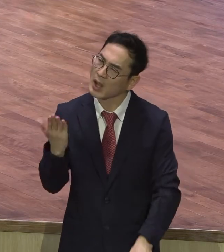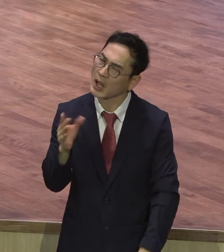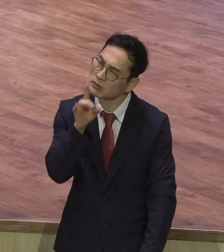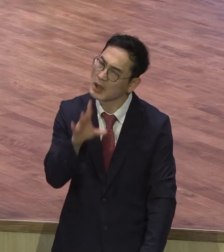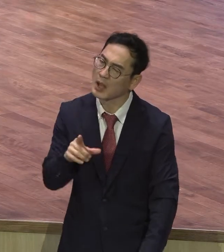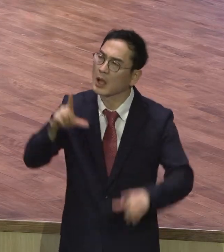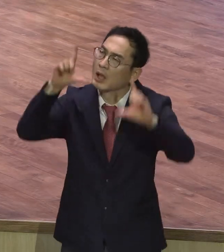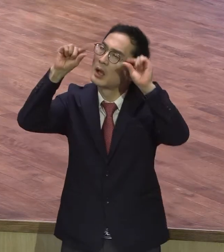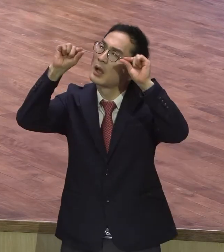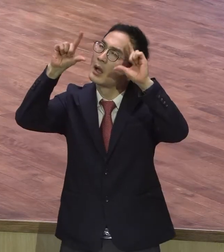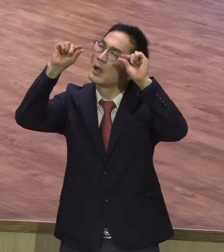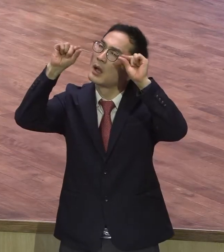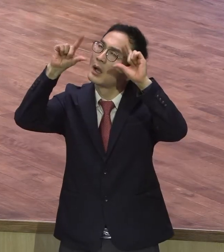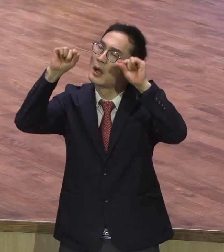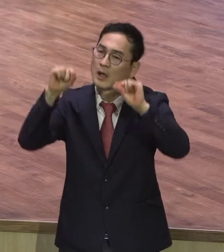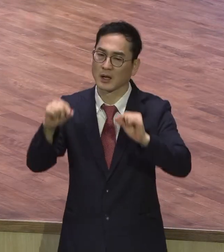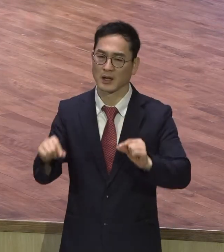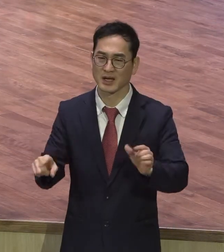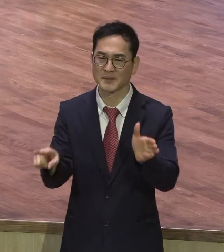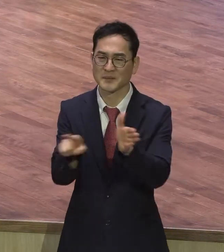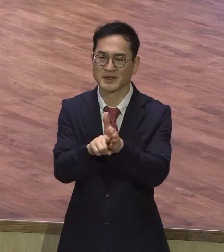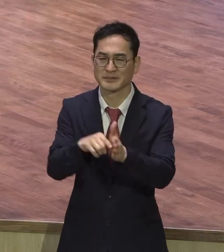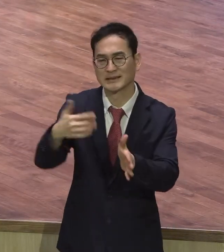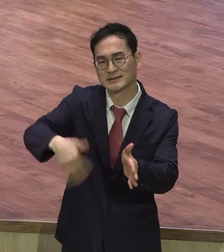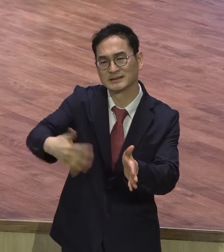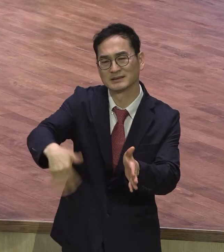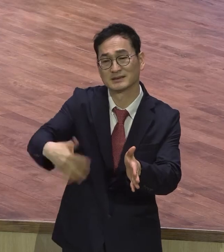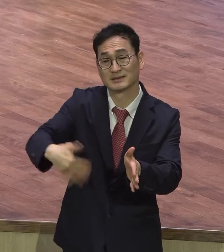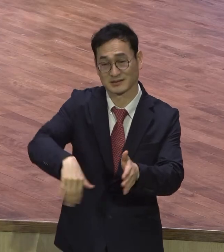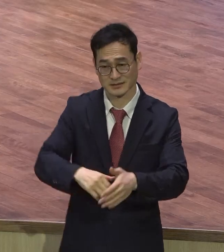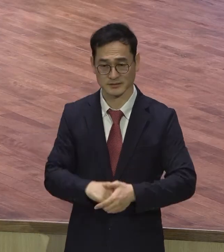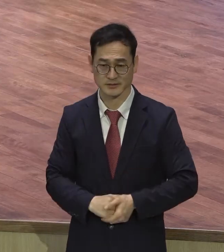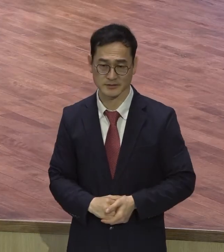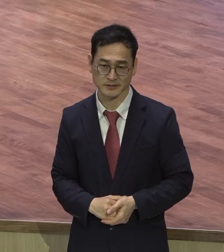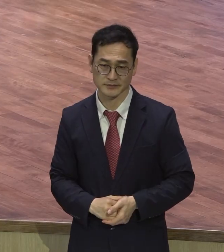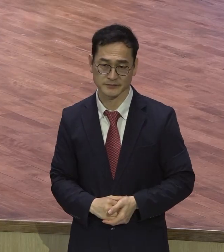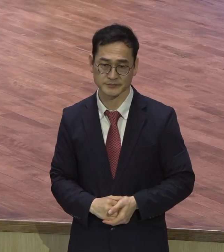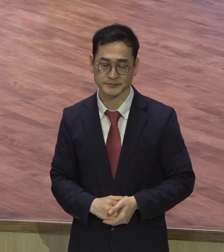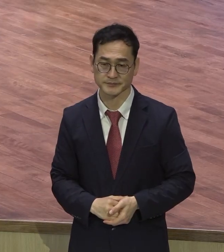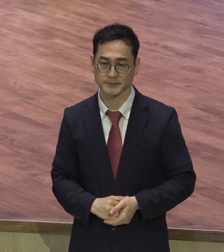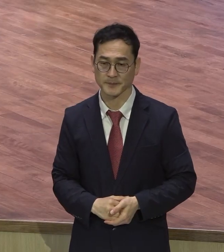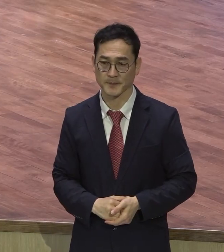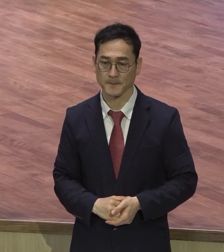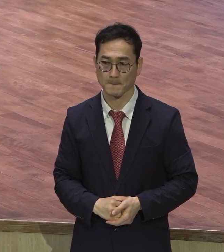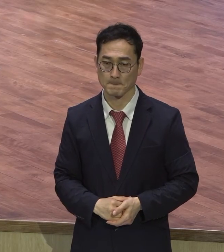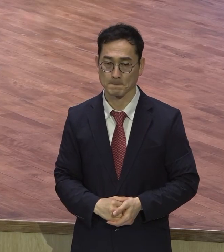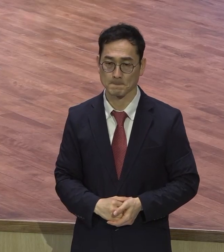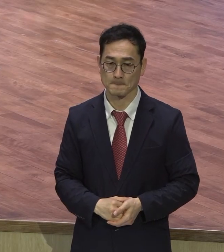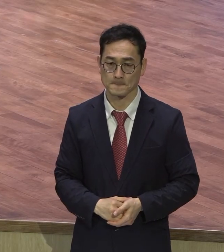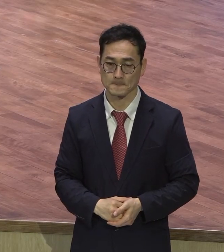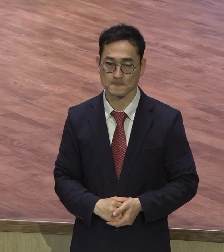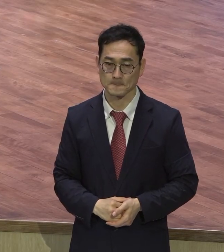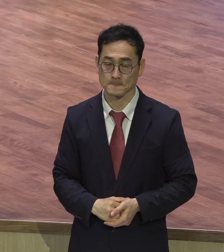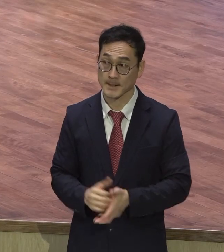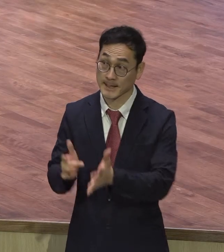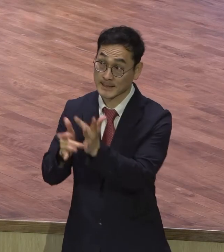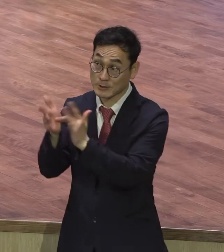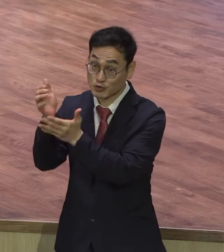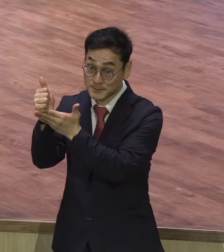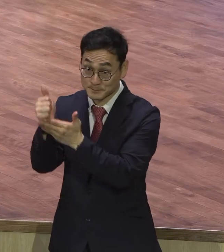안 맡겨서 그래 못 믿어서 그래 하나님 사람 속을 깨뜨리고 계시는 예수님 있습니다 예수님이